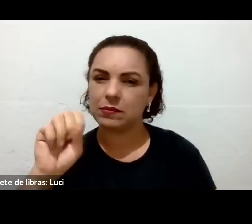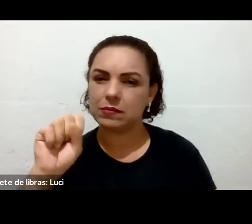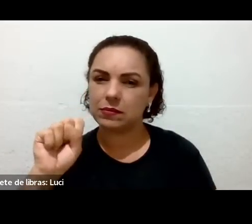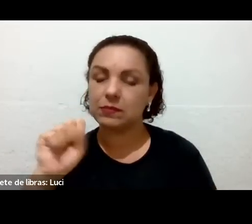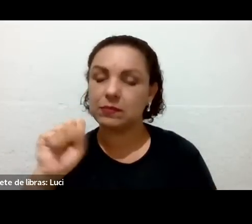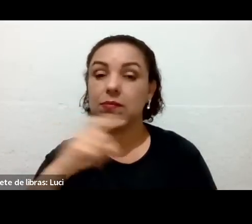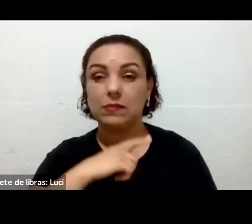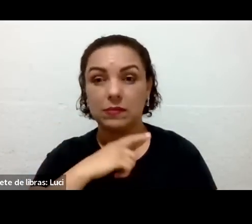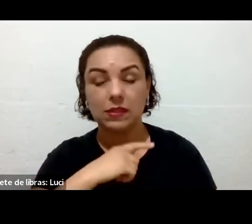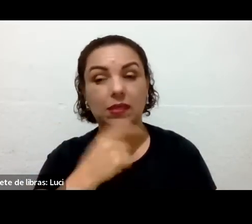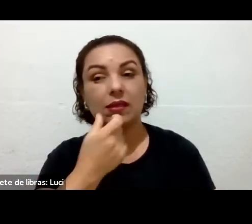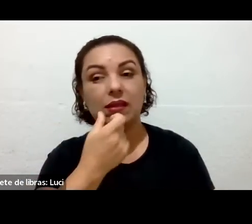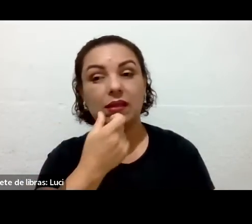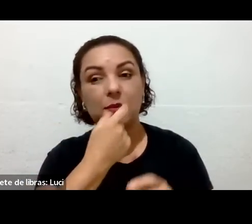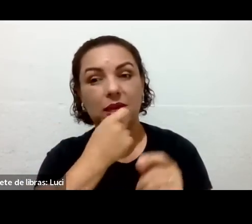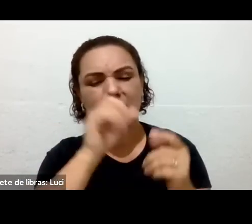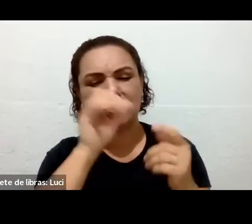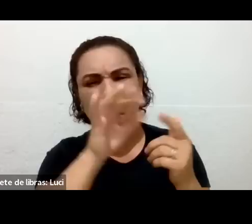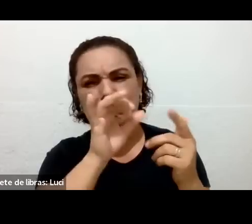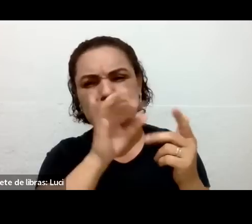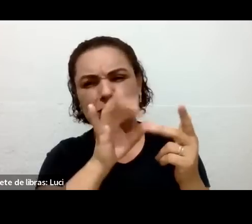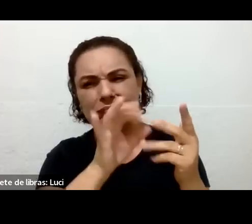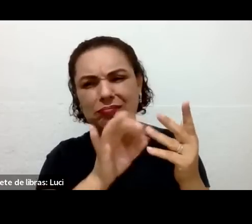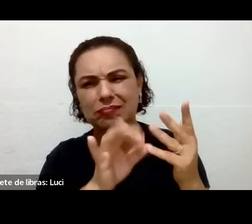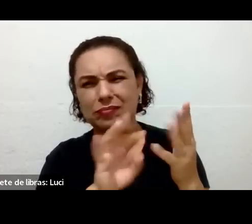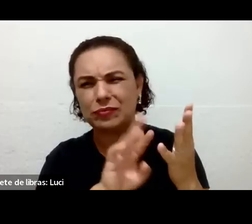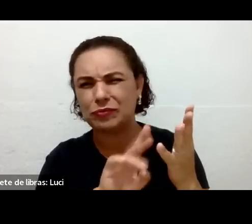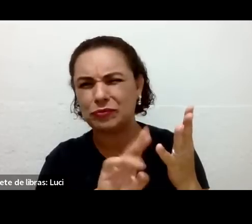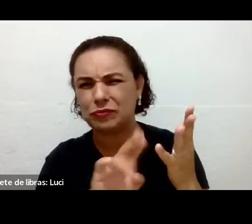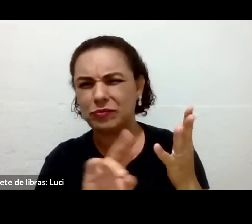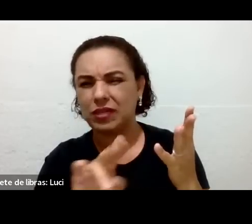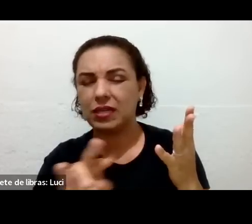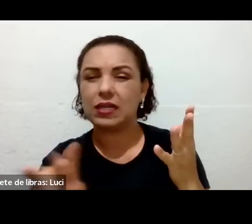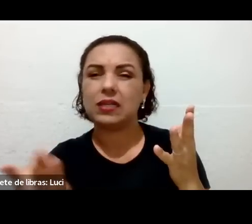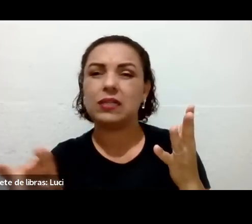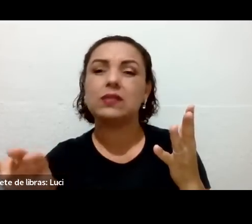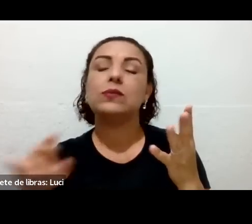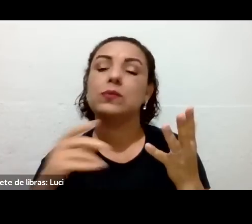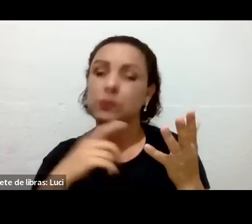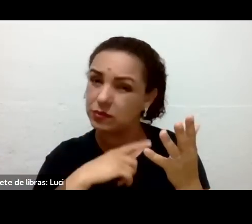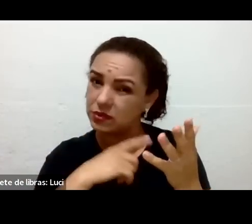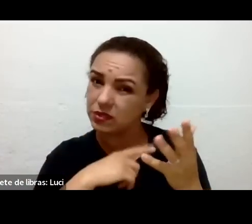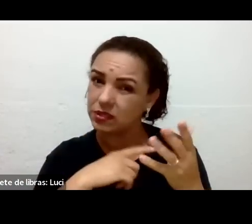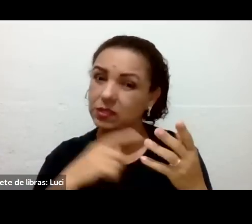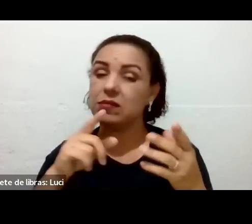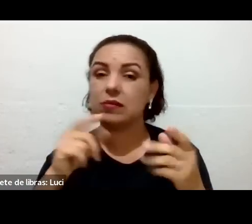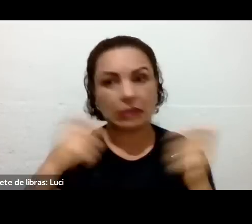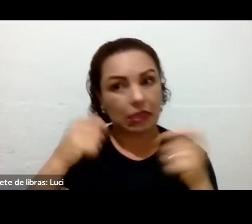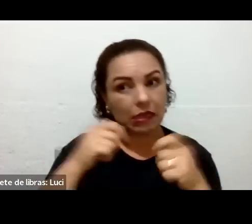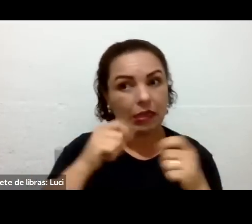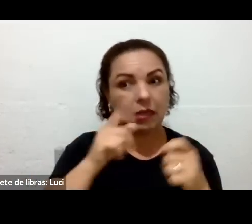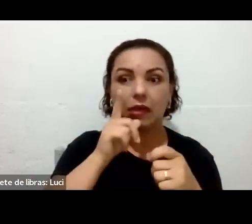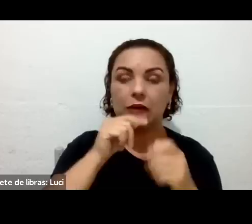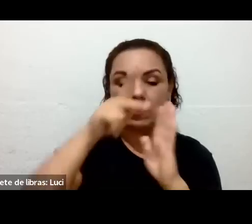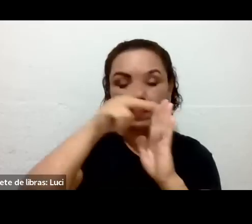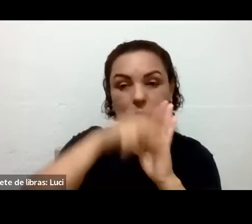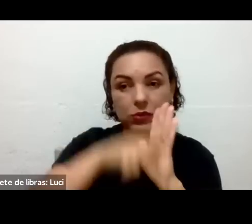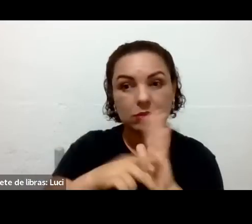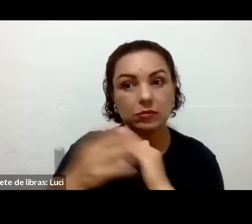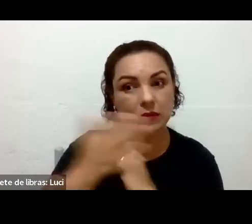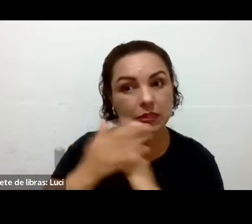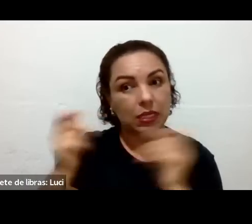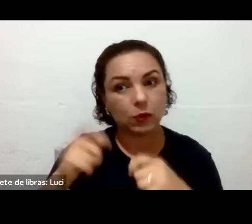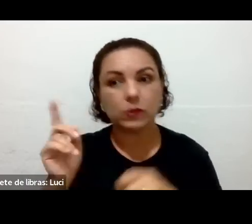live falando sobre o assunto. Gostaria que você me parecesse. Deixa eu te fazer uma pergunta. Você já nos ajuda com esse projeto?